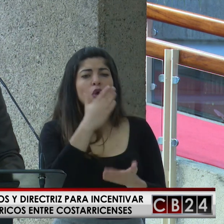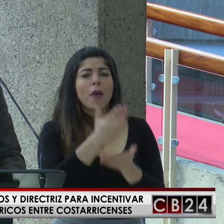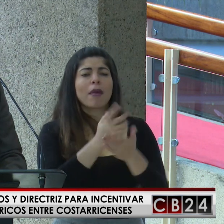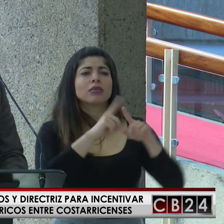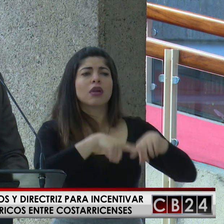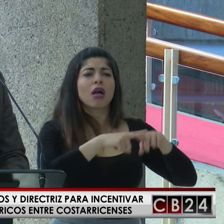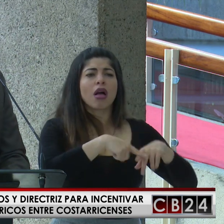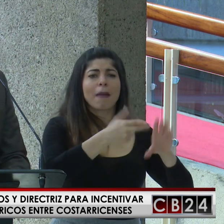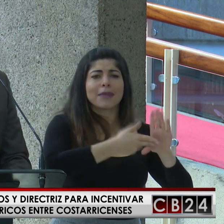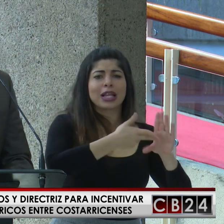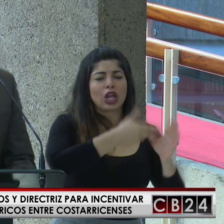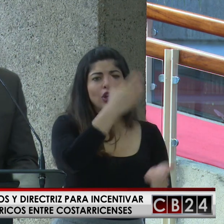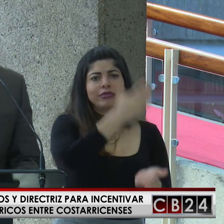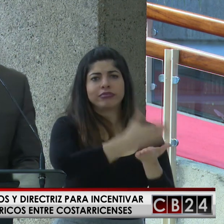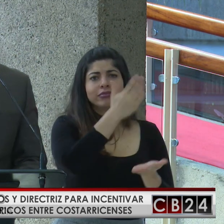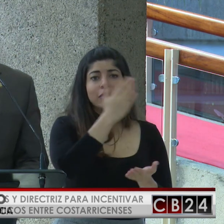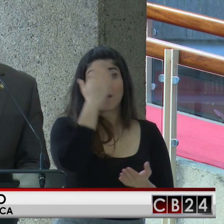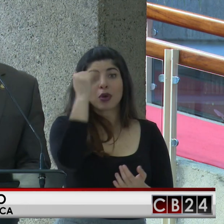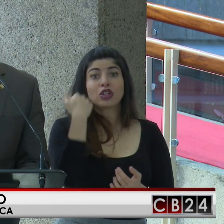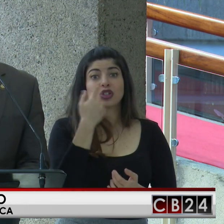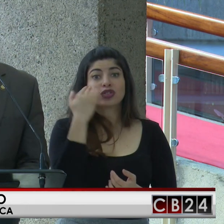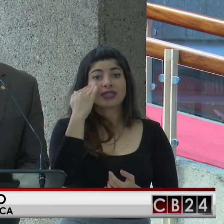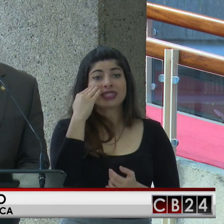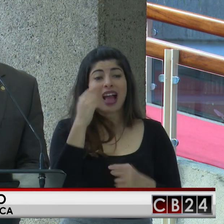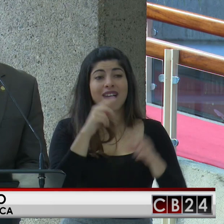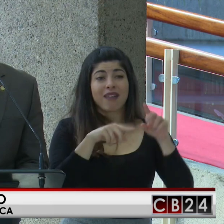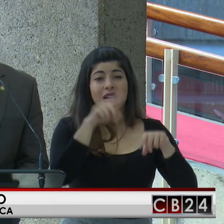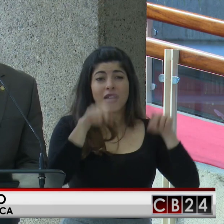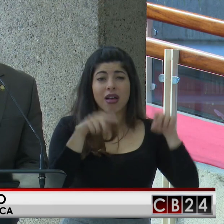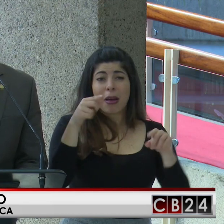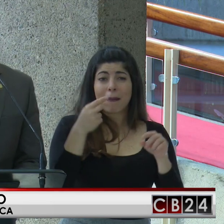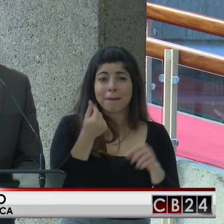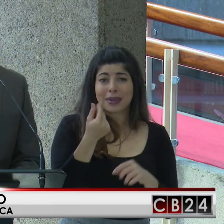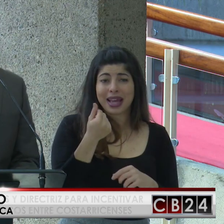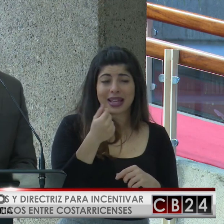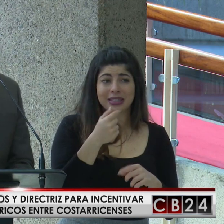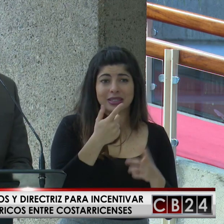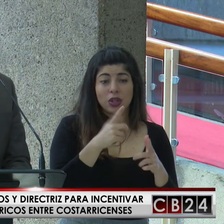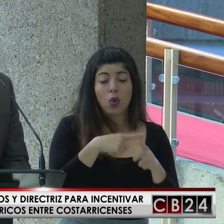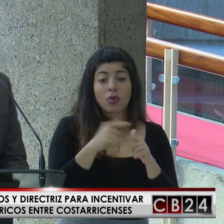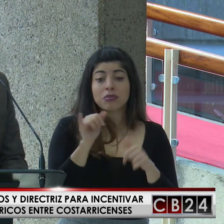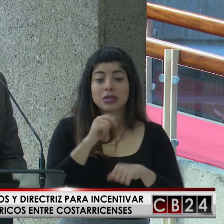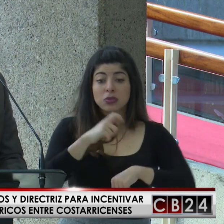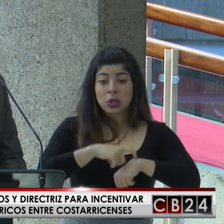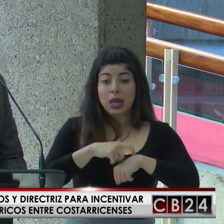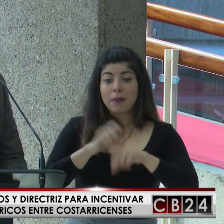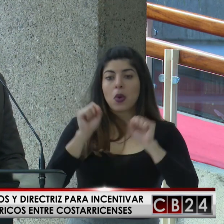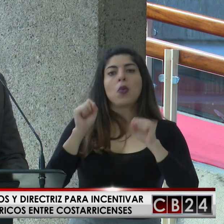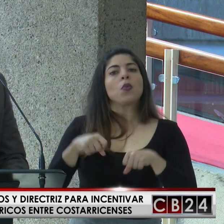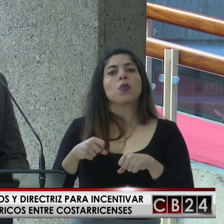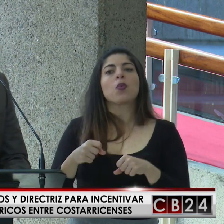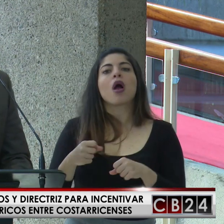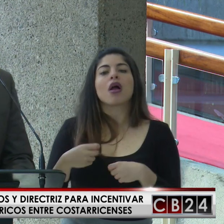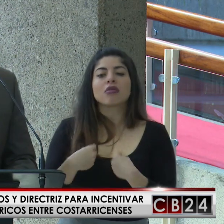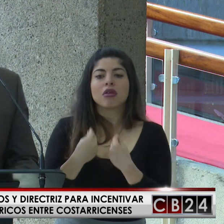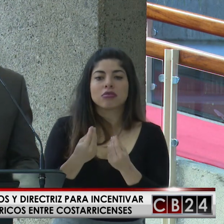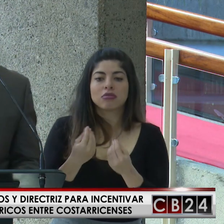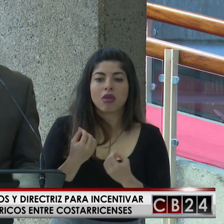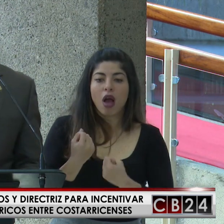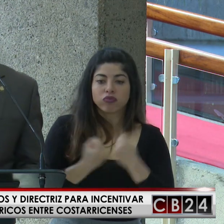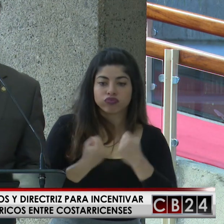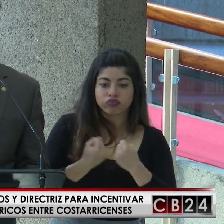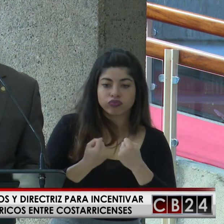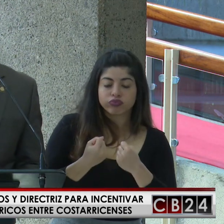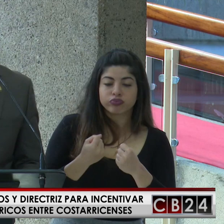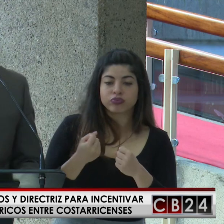petróleo, máxime cuando conocemos las fluctuaciones en sus precios, al tiempo que podemos alimentar los vehículos con una